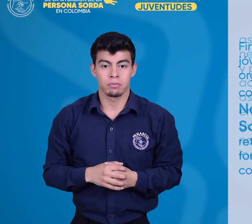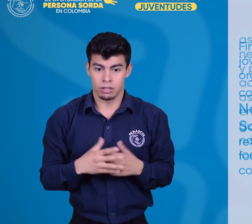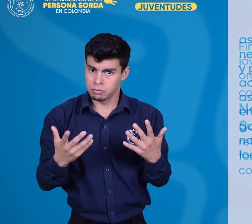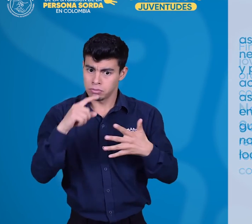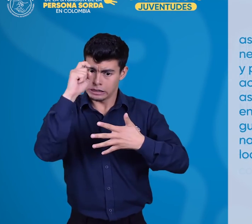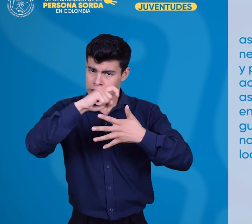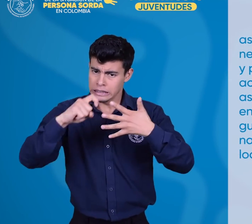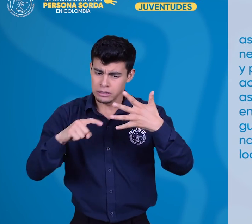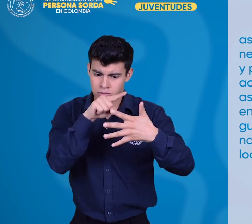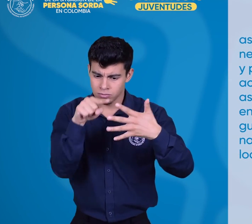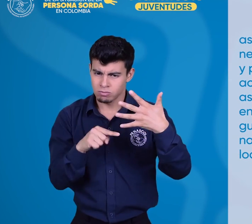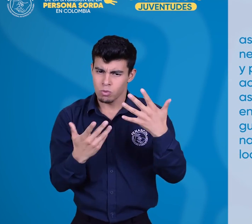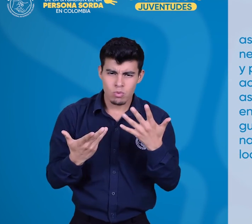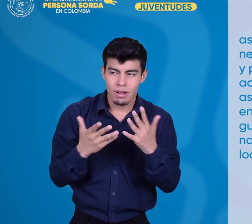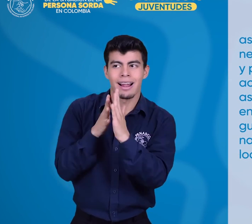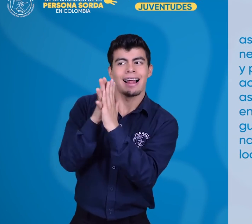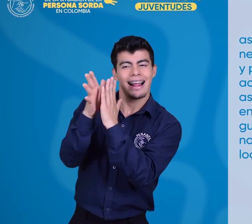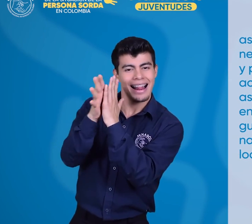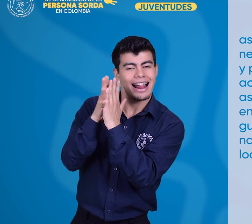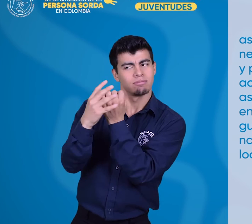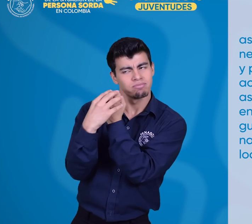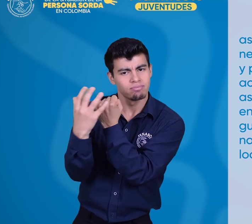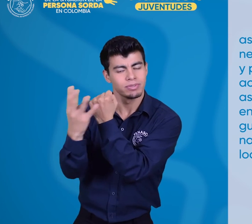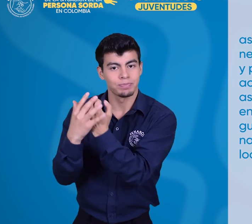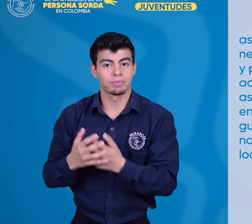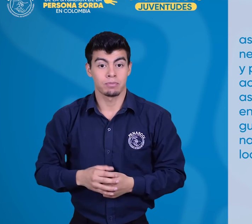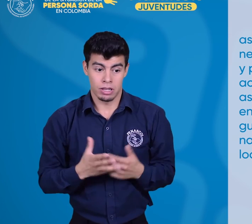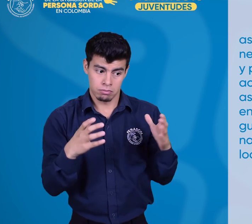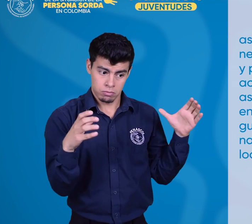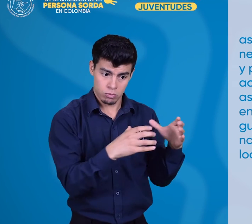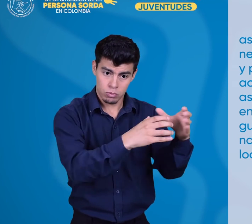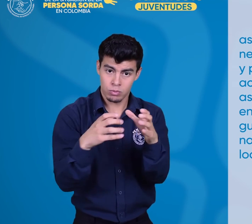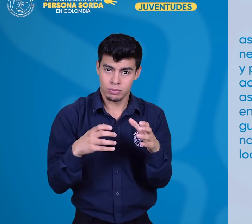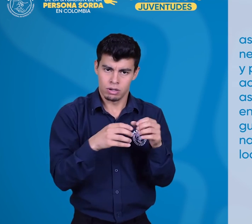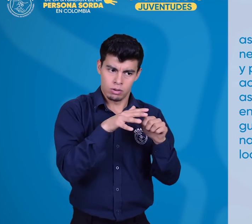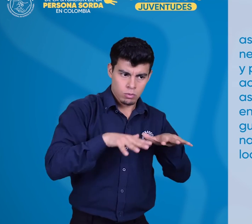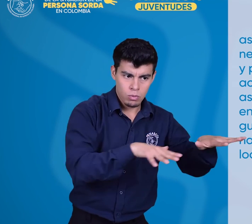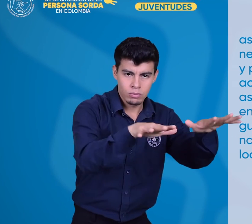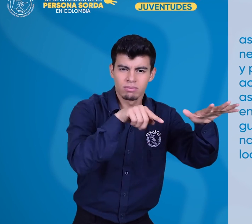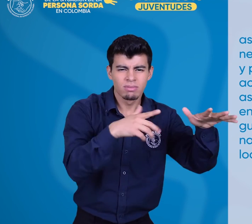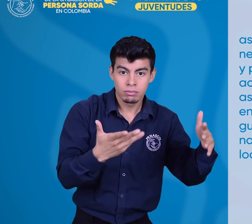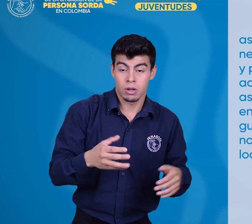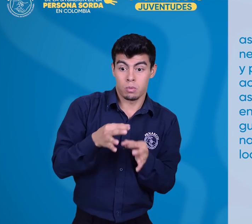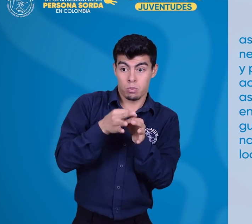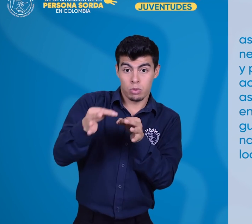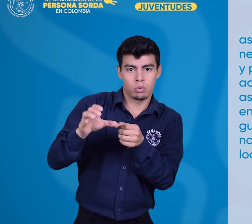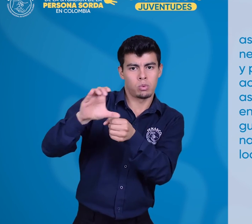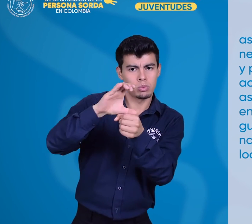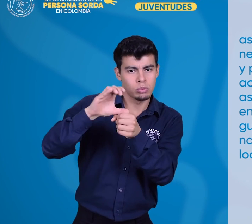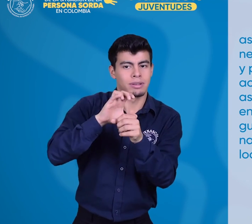sus necesidades y presentar iniciativas de acción al movimiento asociativo sordo y a las